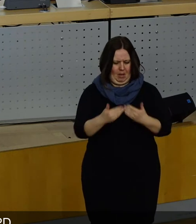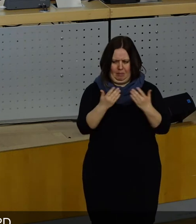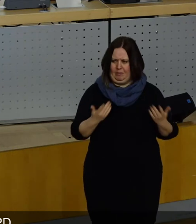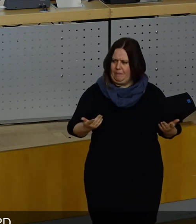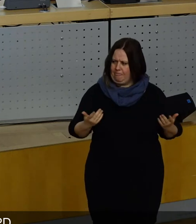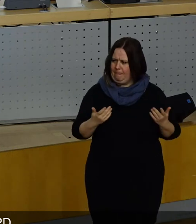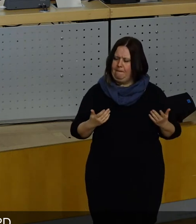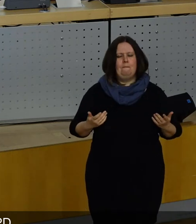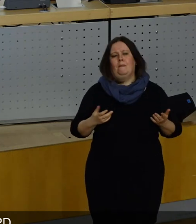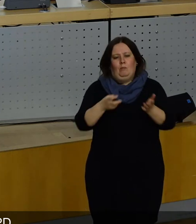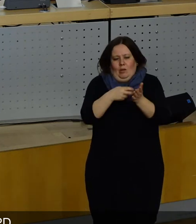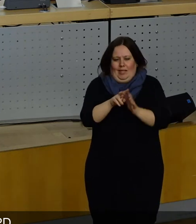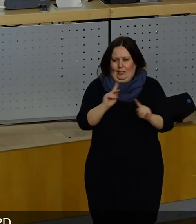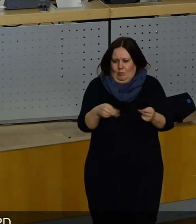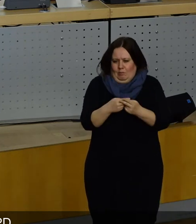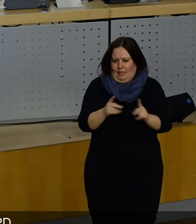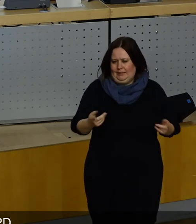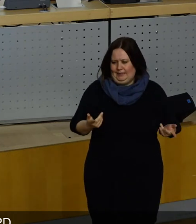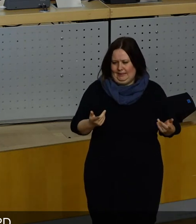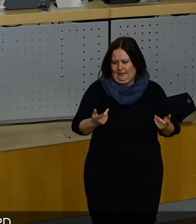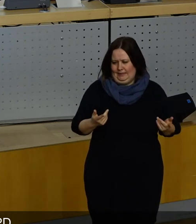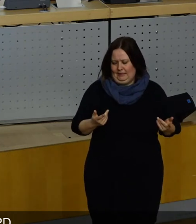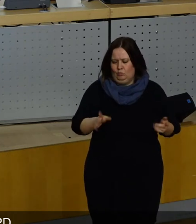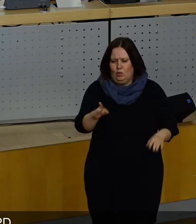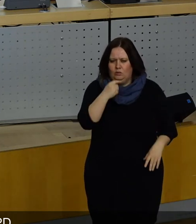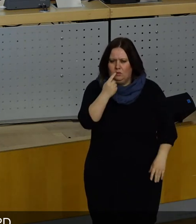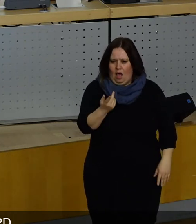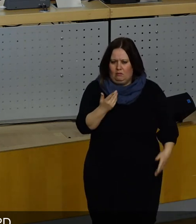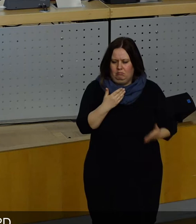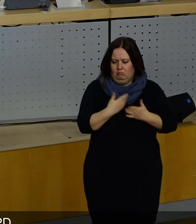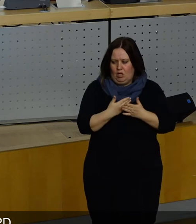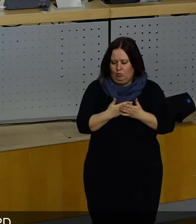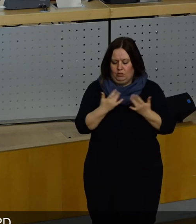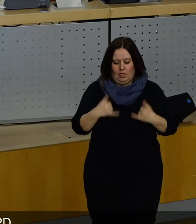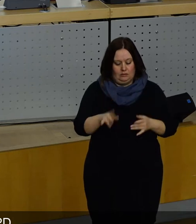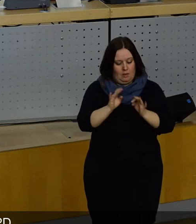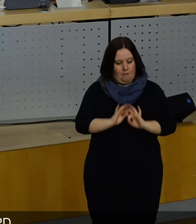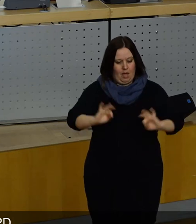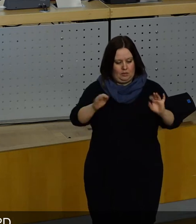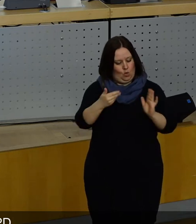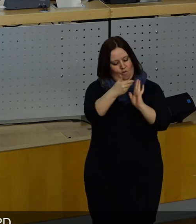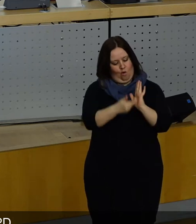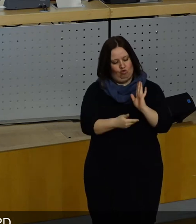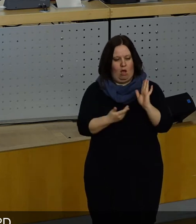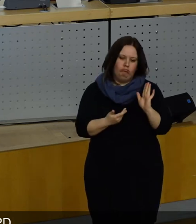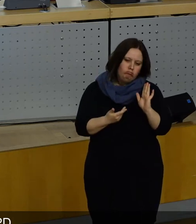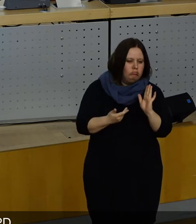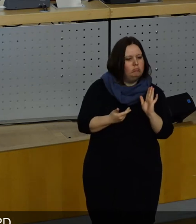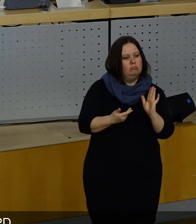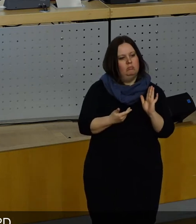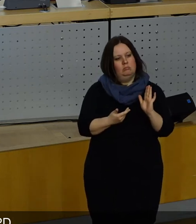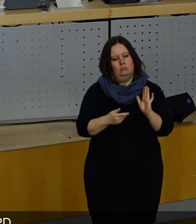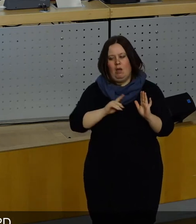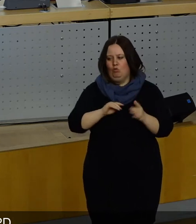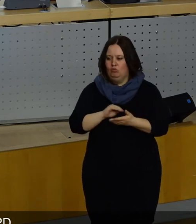zugeschnitten, wie Sie es jetzt hier gerade gesagt haben. Sie sagen, das ist jetzt viel besser, wie Sie das vorschlagen. Gut, bei uns